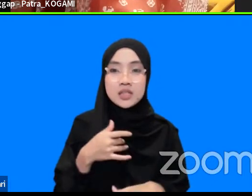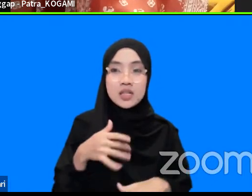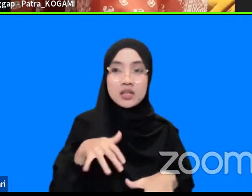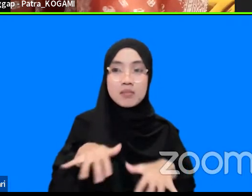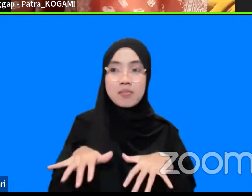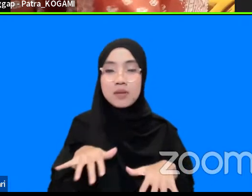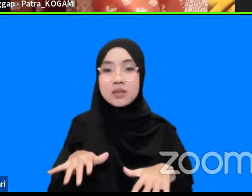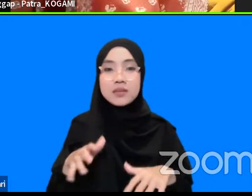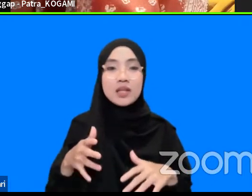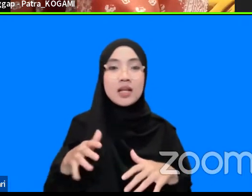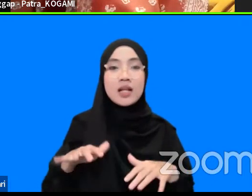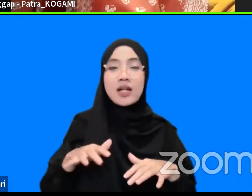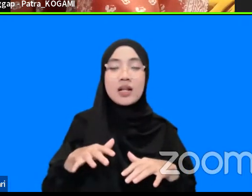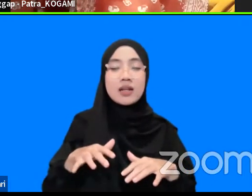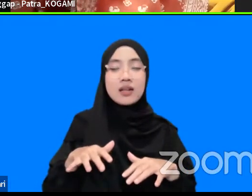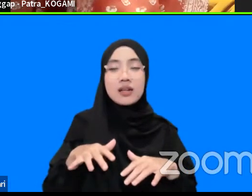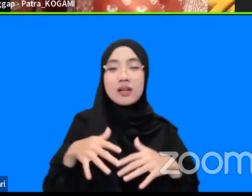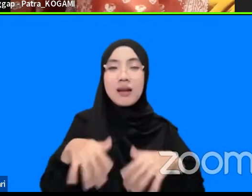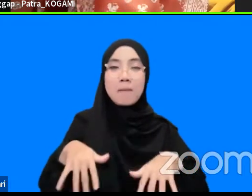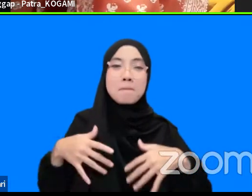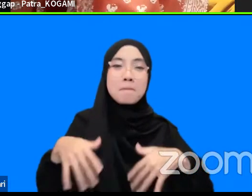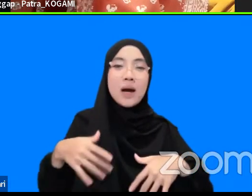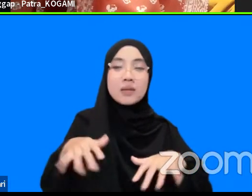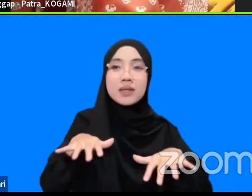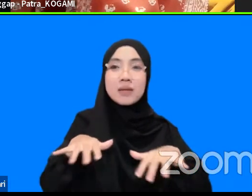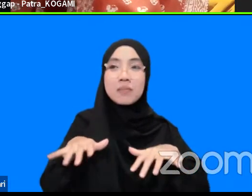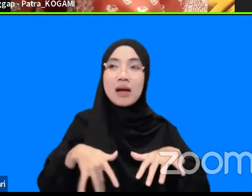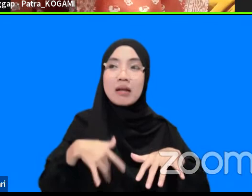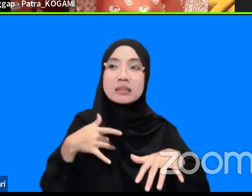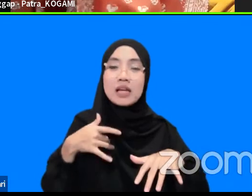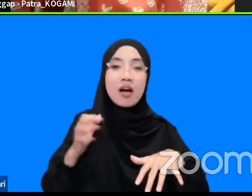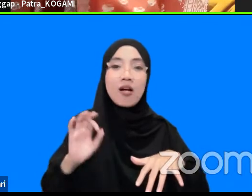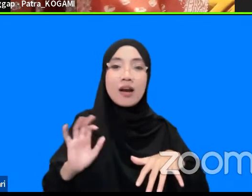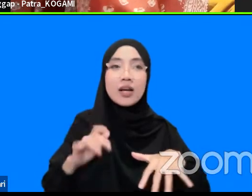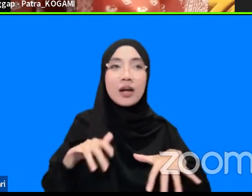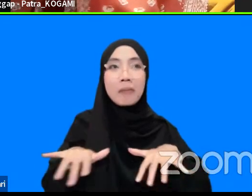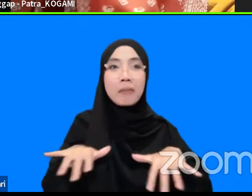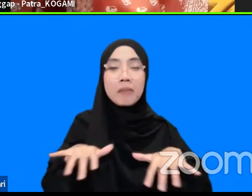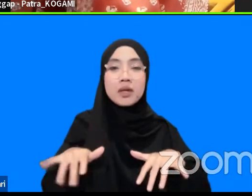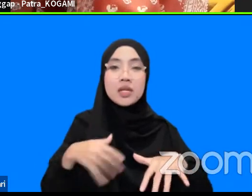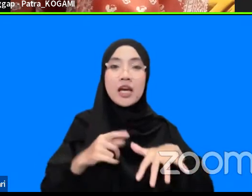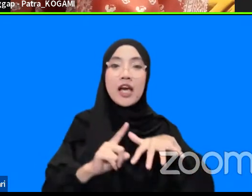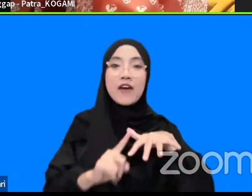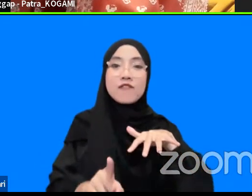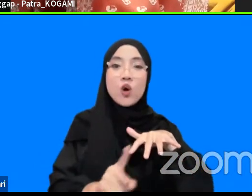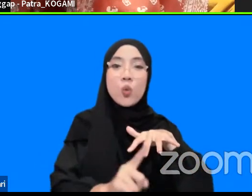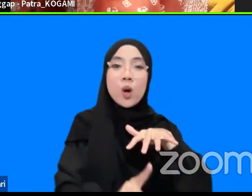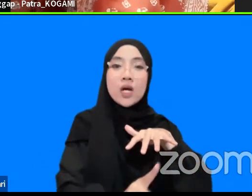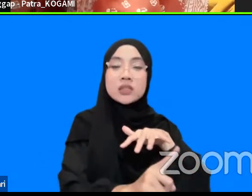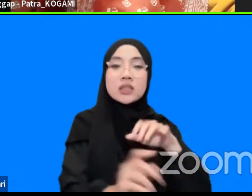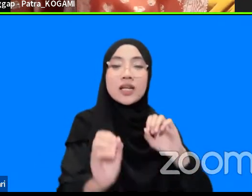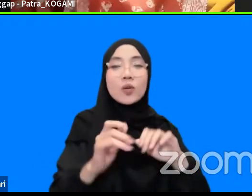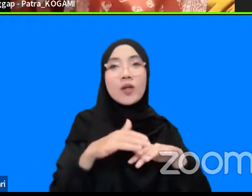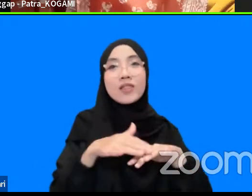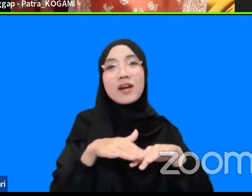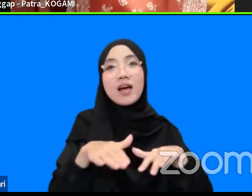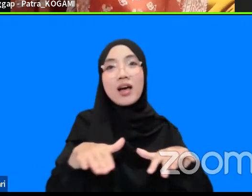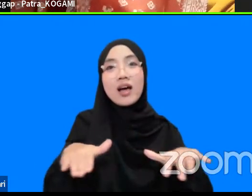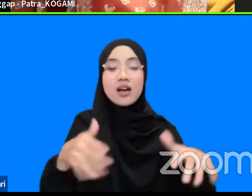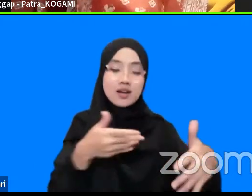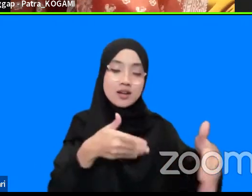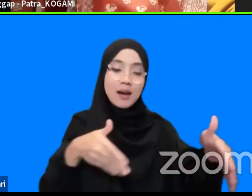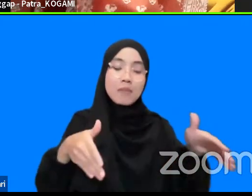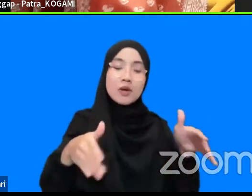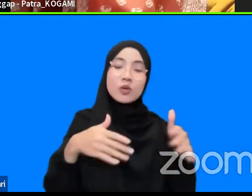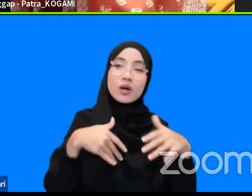lemah memang lemah sekali gempanya hampir tidak terasa gempanya tidak ada yang evakuasi sama sekali keadaan tenang di dalam kamar saya juga